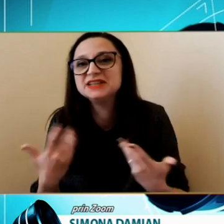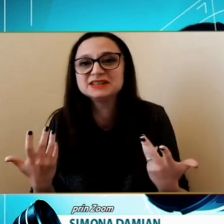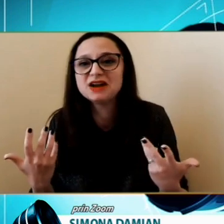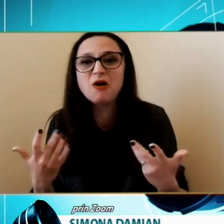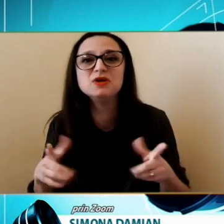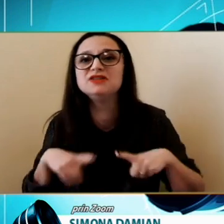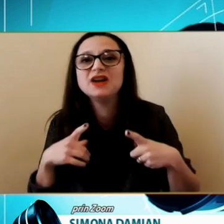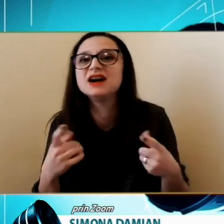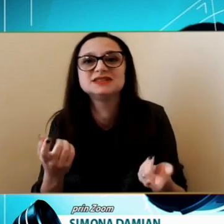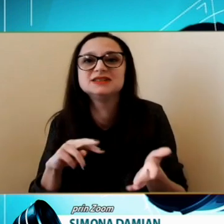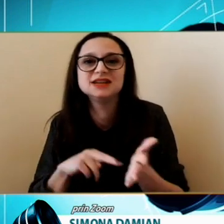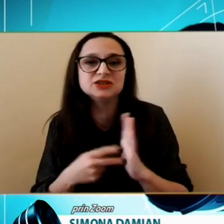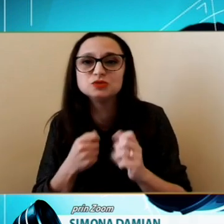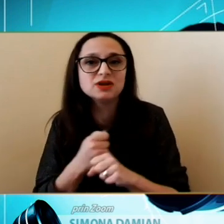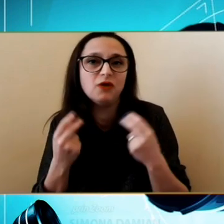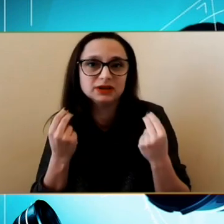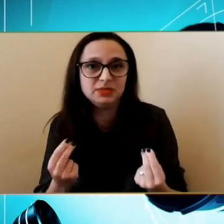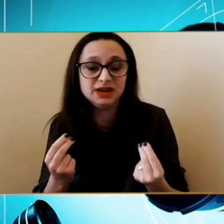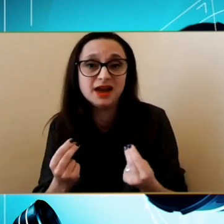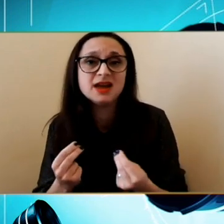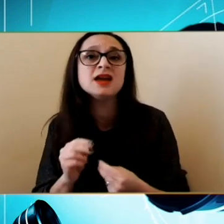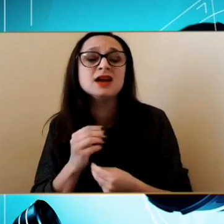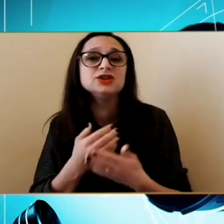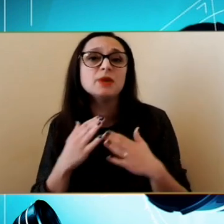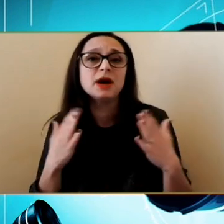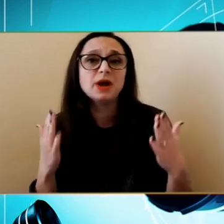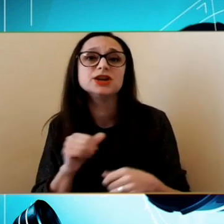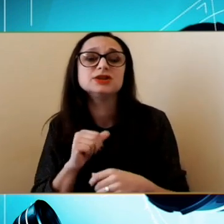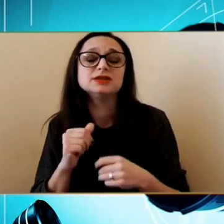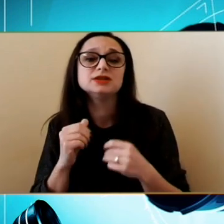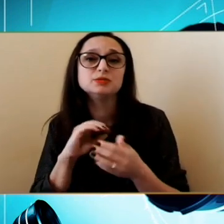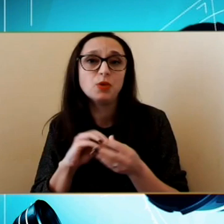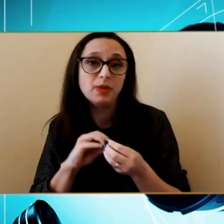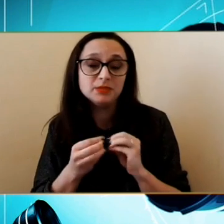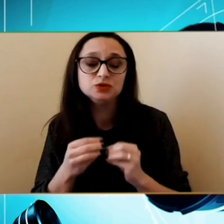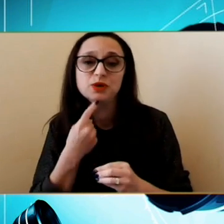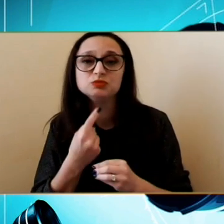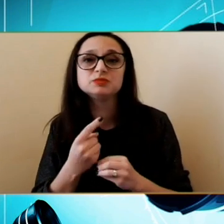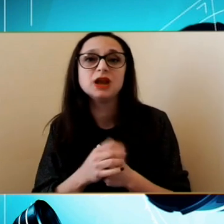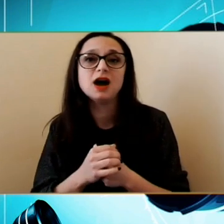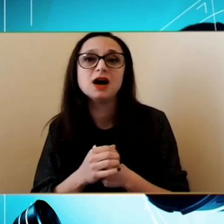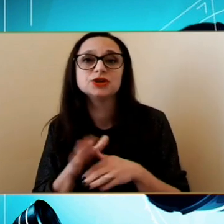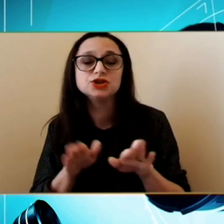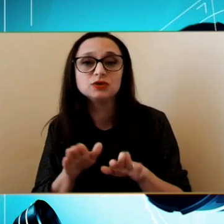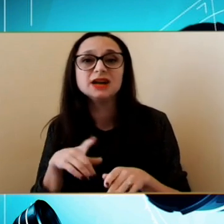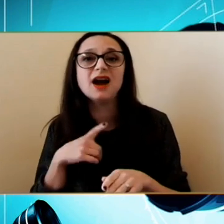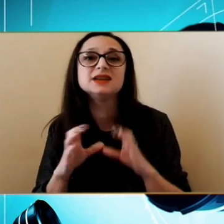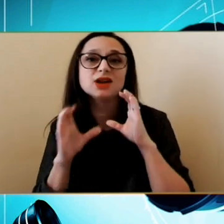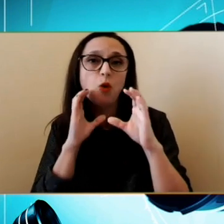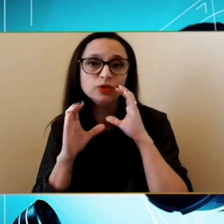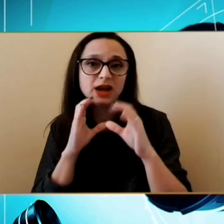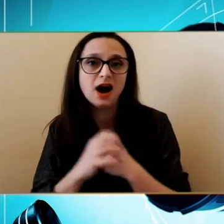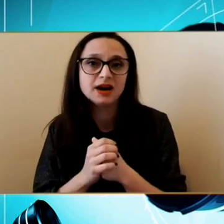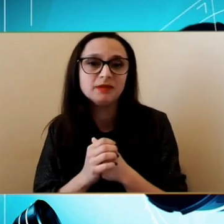Fizic sau în viață Se descurcă foarte bine Cea mai mare problemă După cum spunea și Rodica